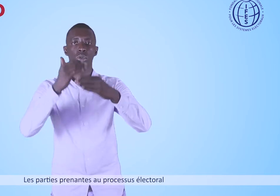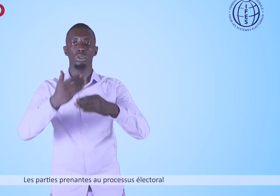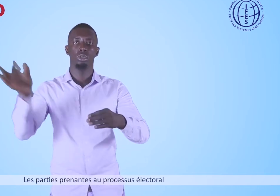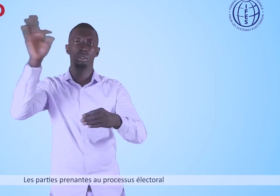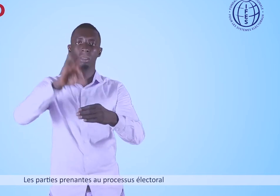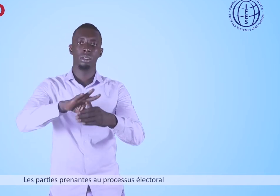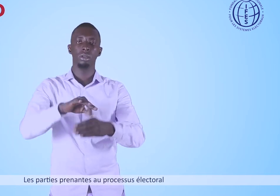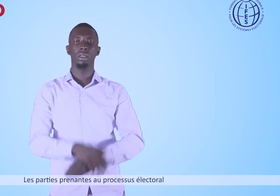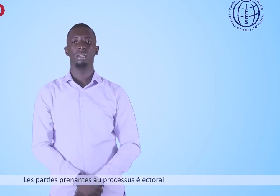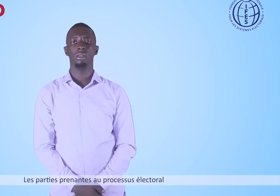électoral